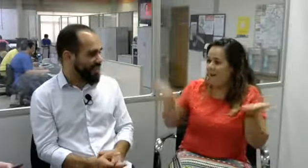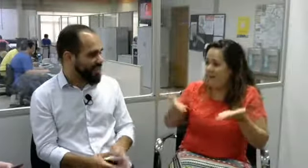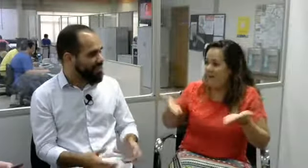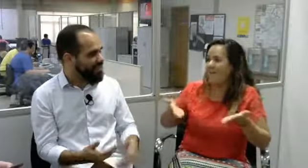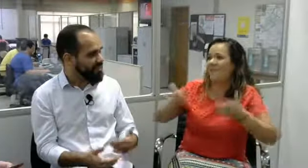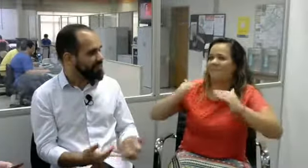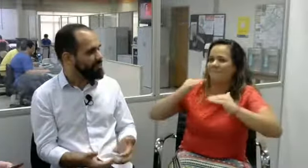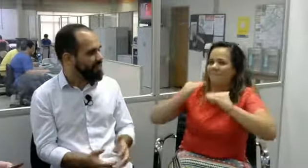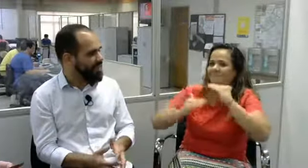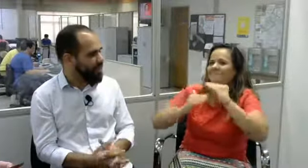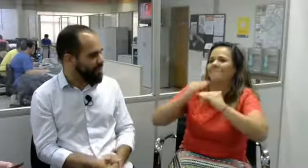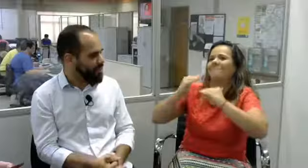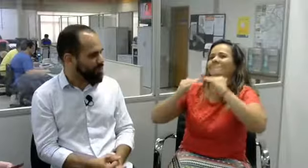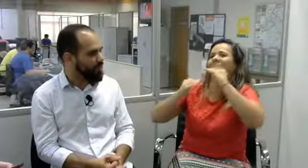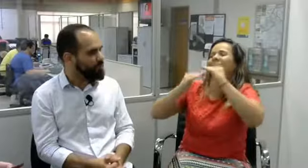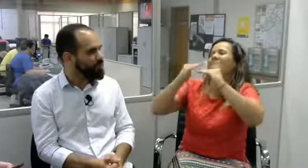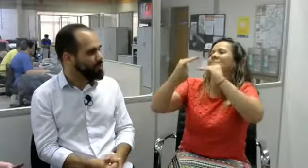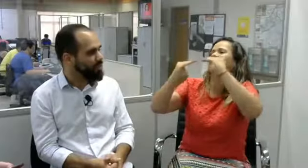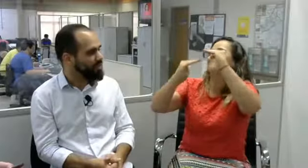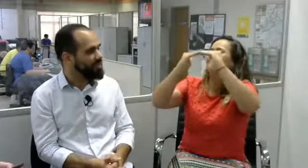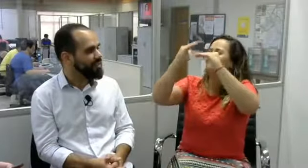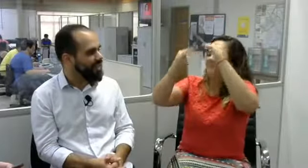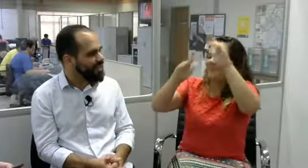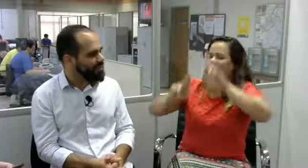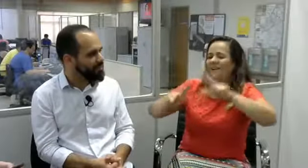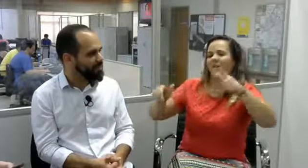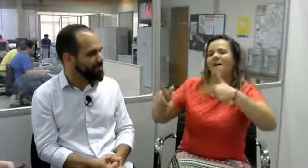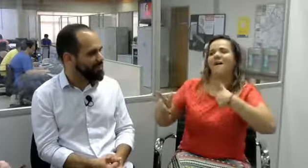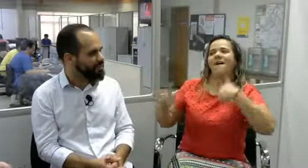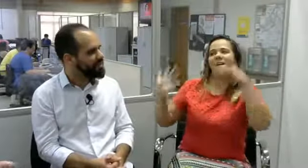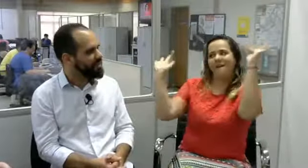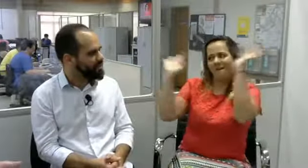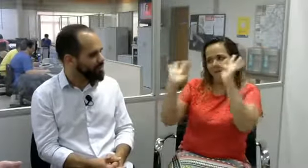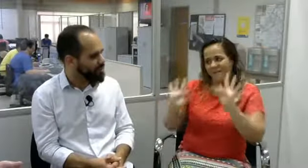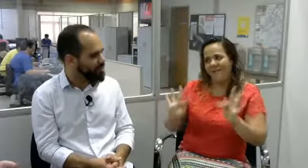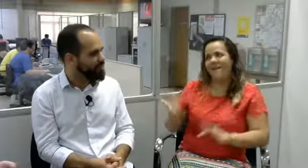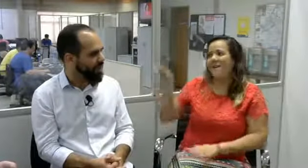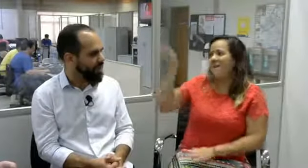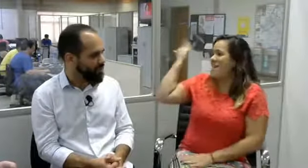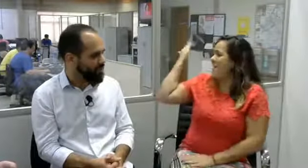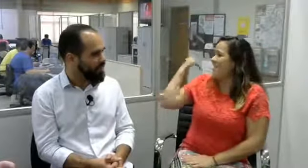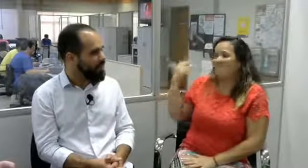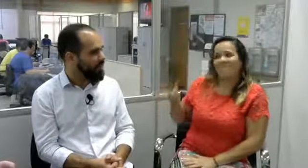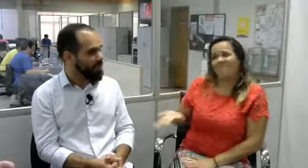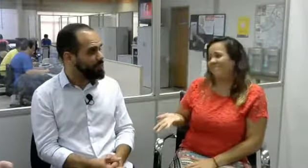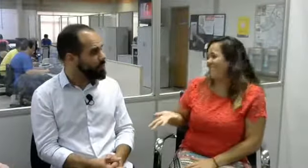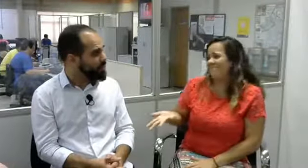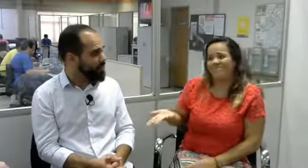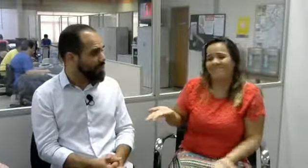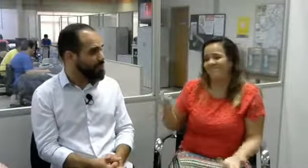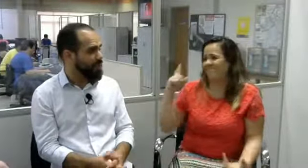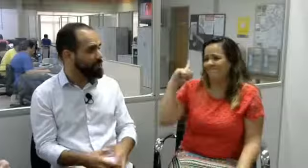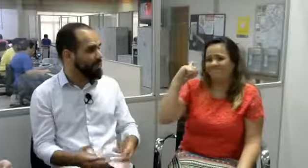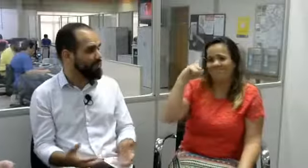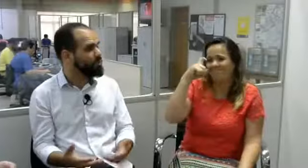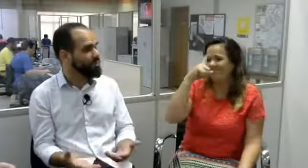as crianças receberiam isso. E foi muito bom ensinar a língua de sinais para essas crianças durante o meu estágio. Eu fiquei muito feliz, porque no passado isso não